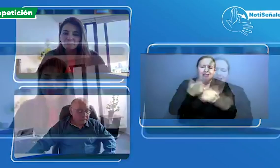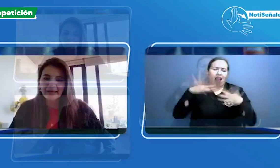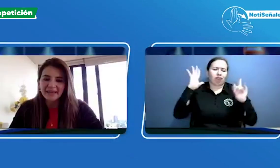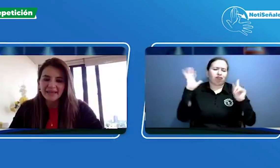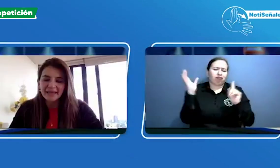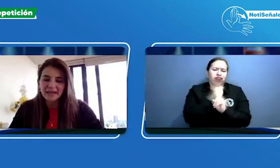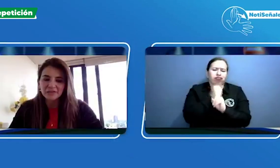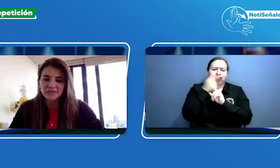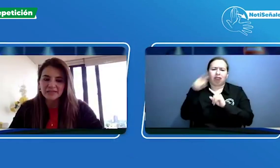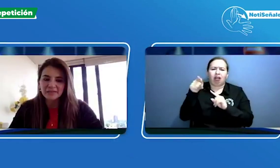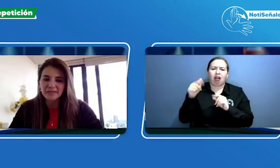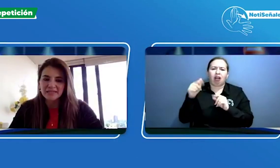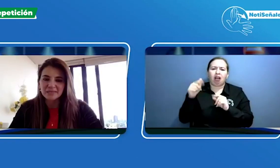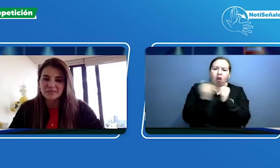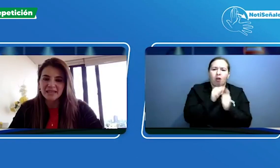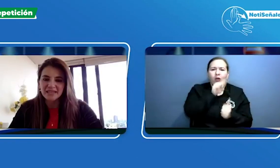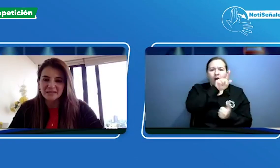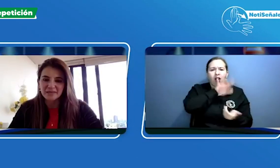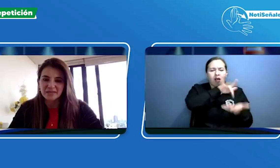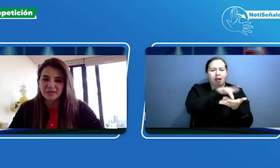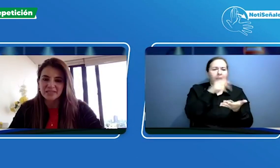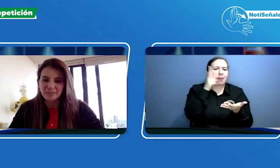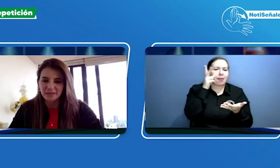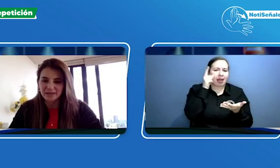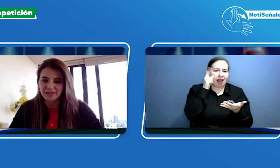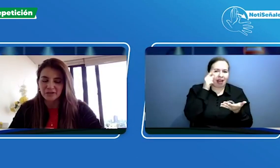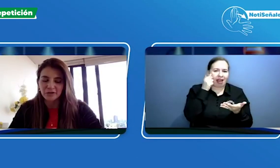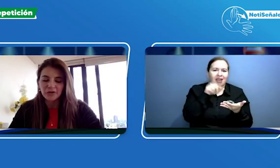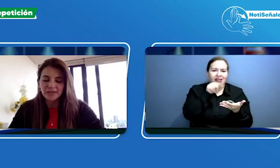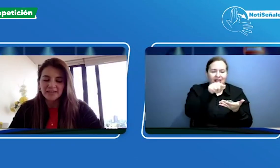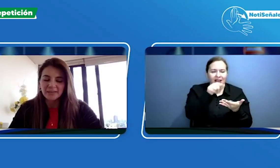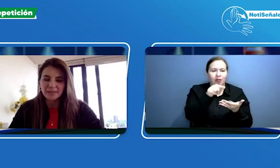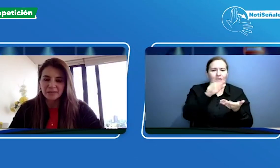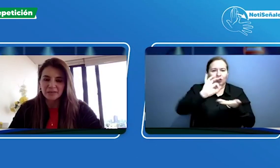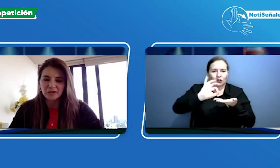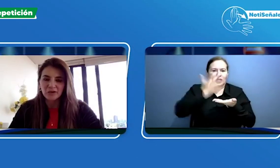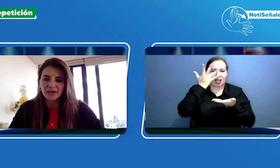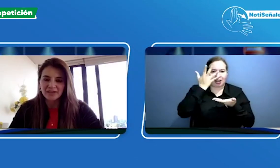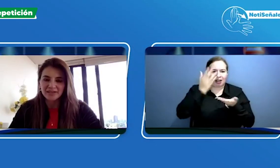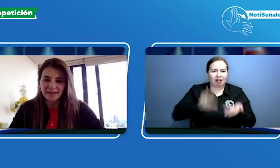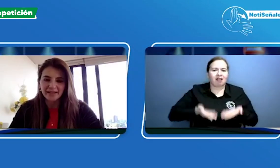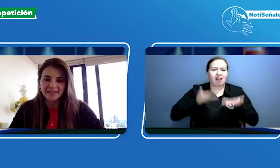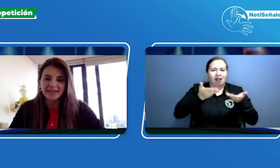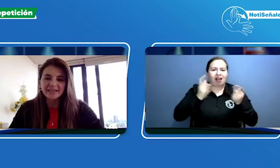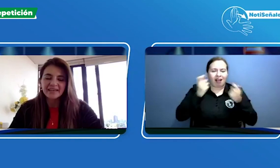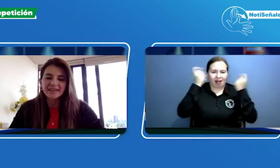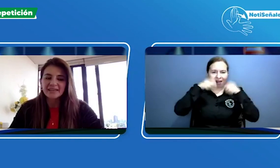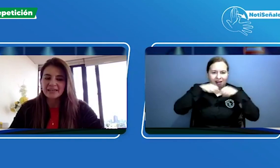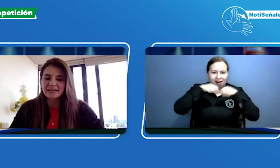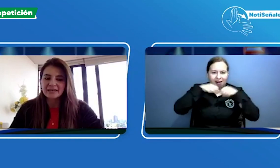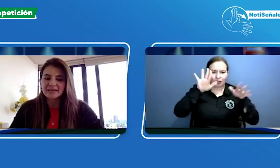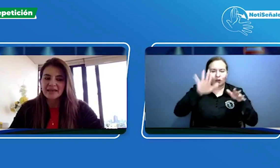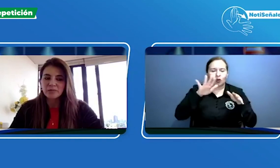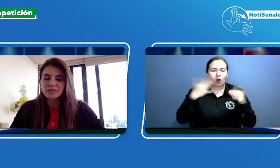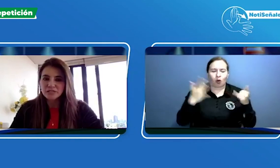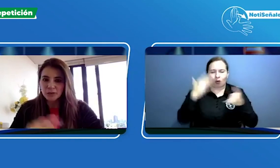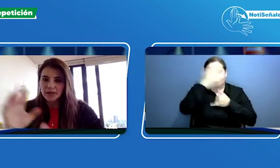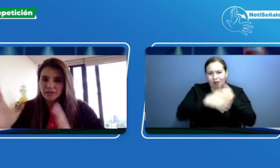Pereira donde también hicimos el lanzamiento de servir dentro del departamento de Risaralda y hemos hecho varios